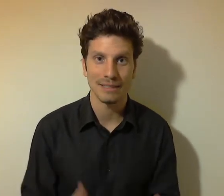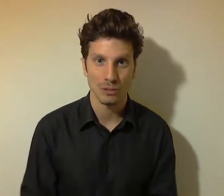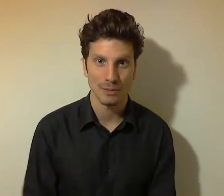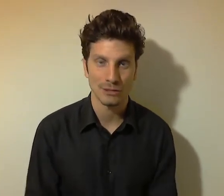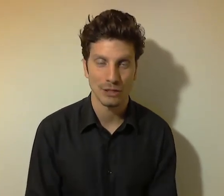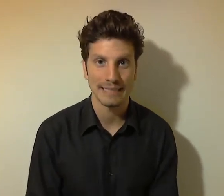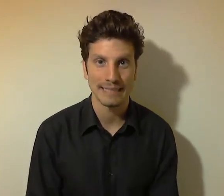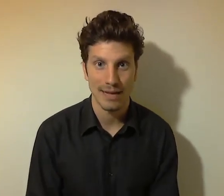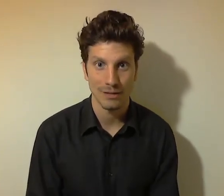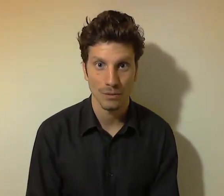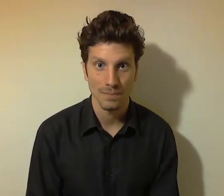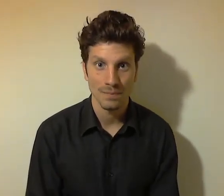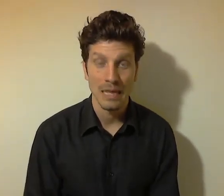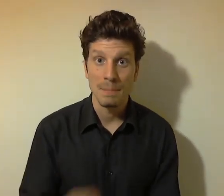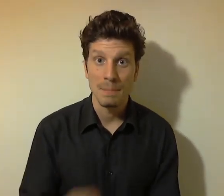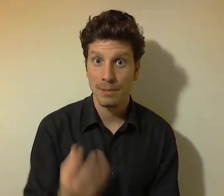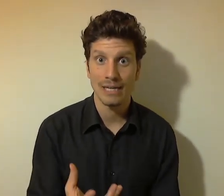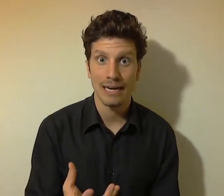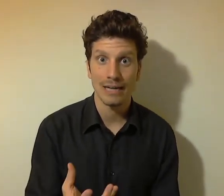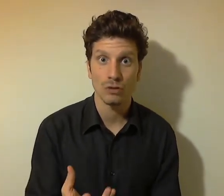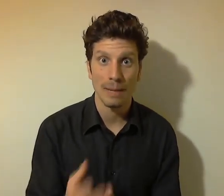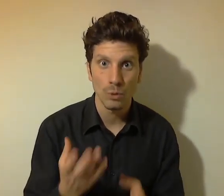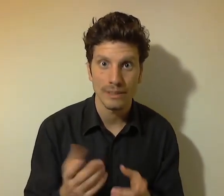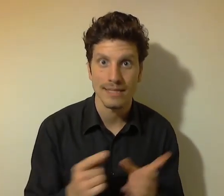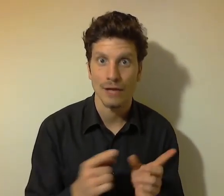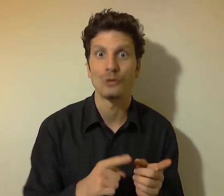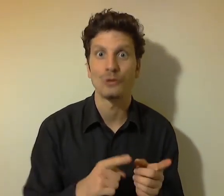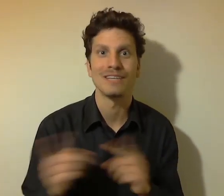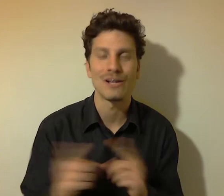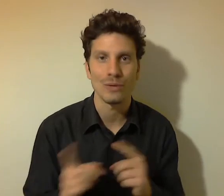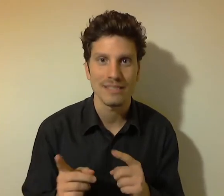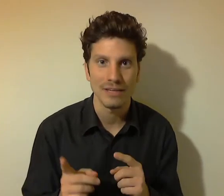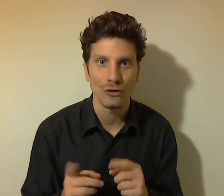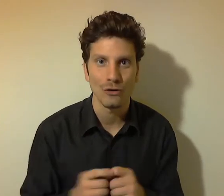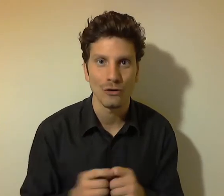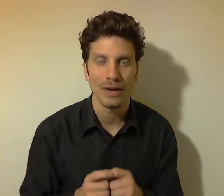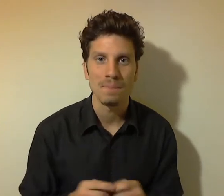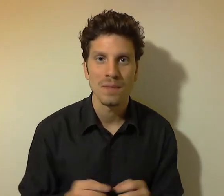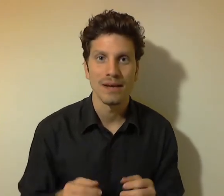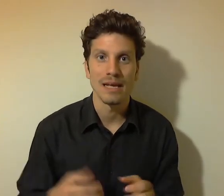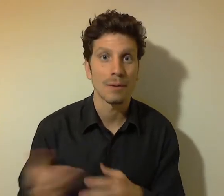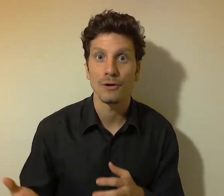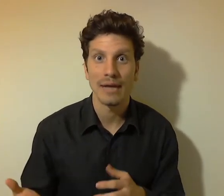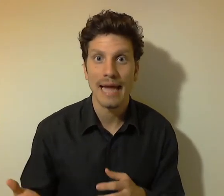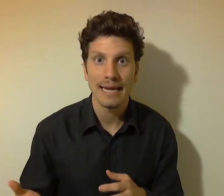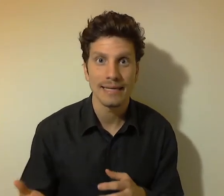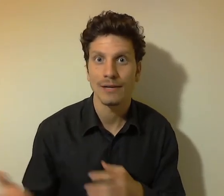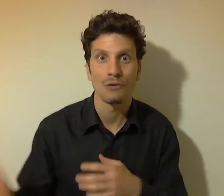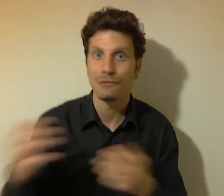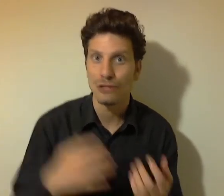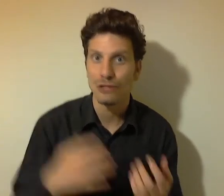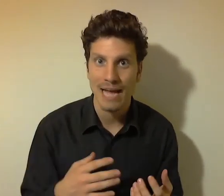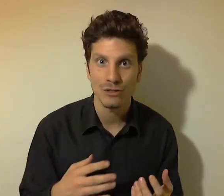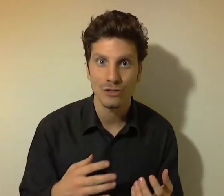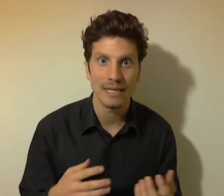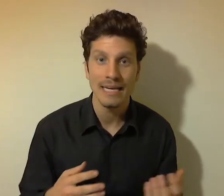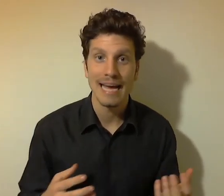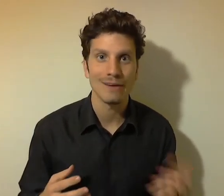partecipazione che state avendo. Mi fa piacere tra l'altro che molti stiano condividendo questi video con i propri colleghi, coinvolgendoli e